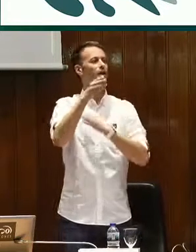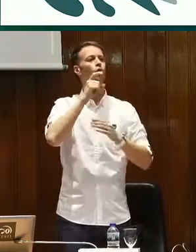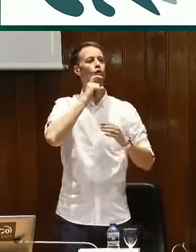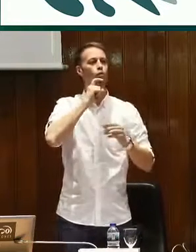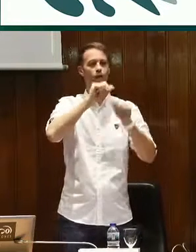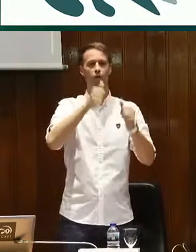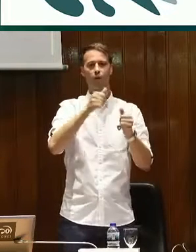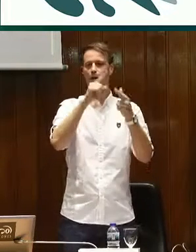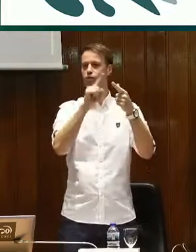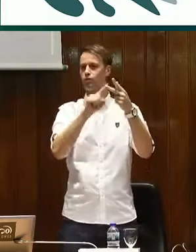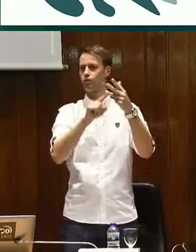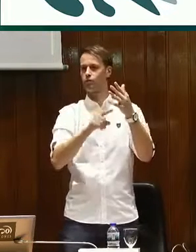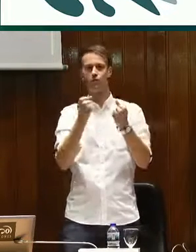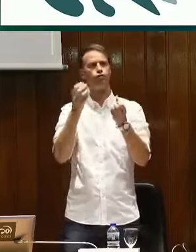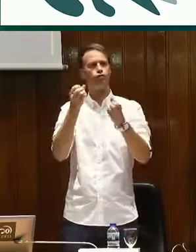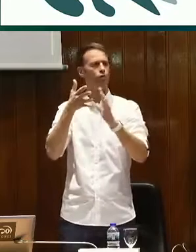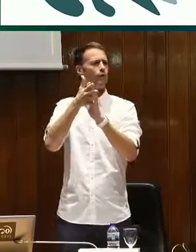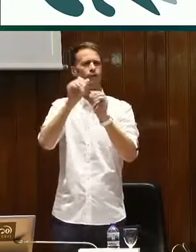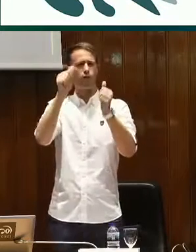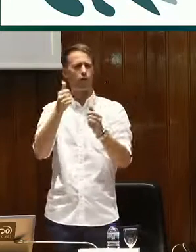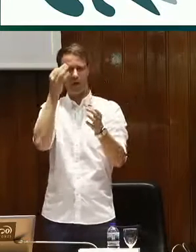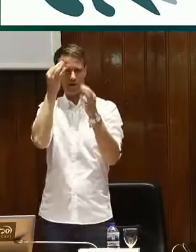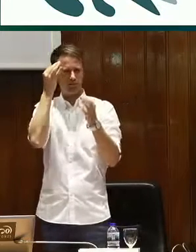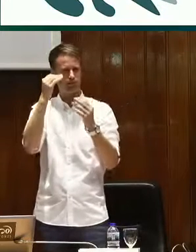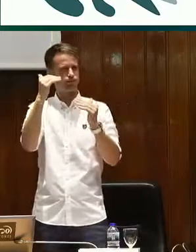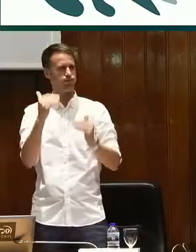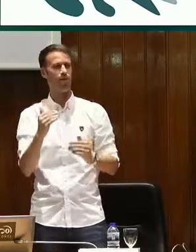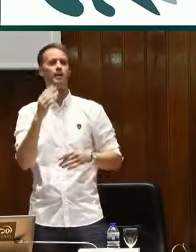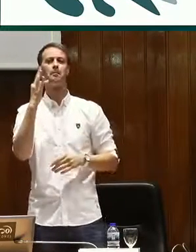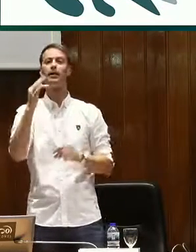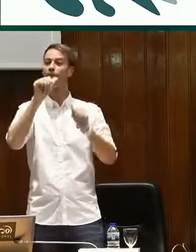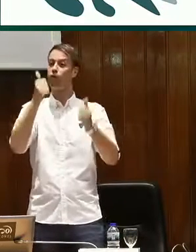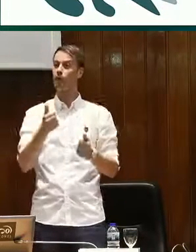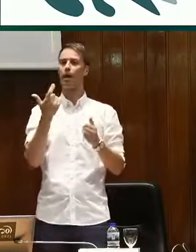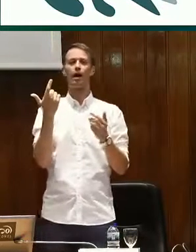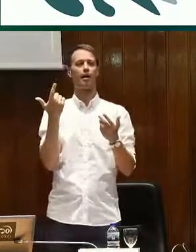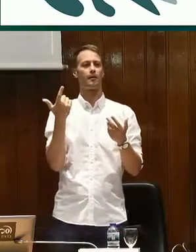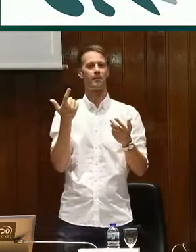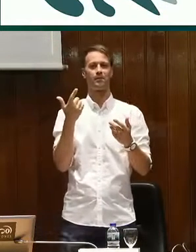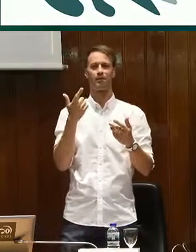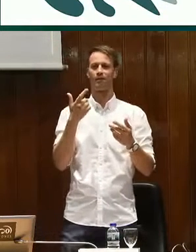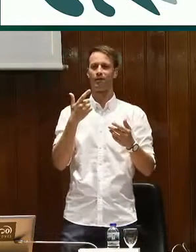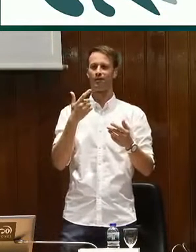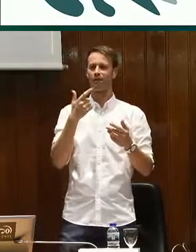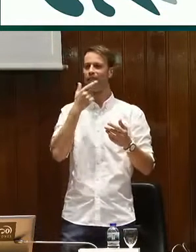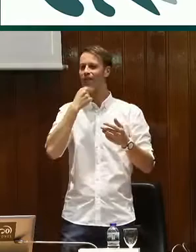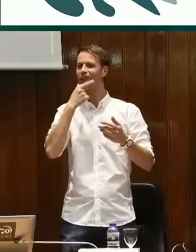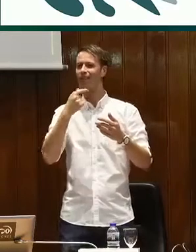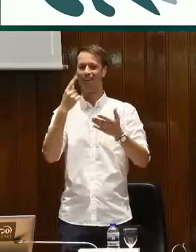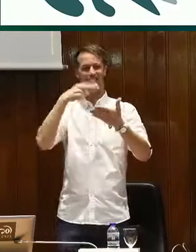y poder ofrecerlo de una forma correcta, de diferentes formas, dependiendo de lo que se esté intentando hacer.